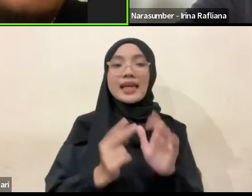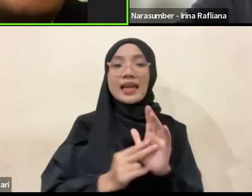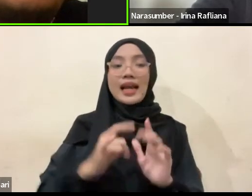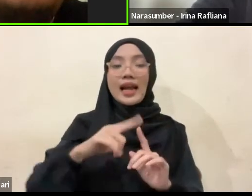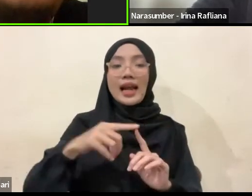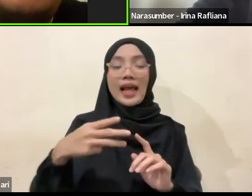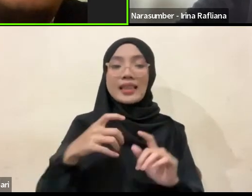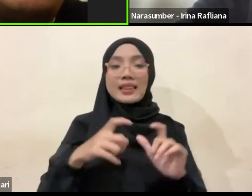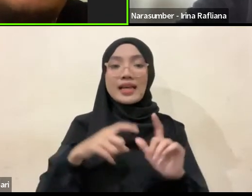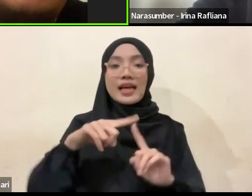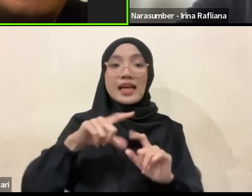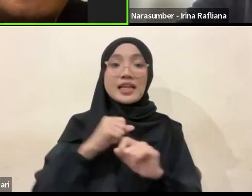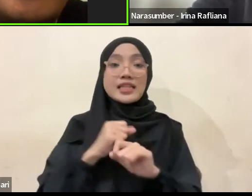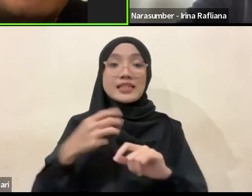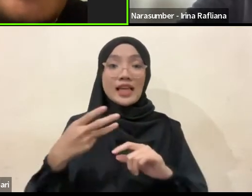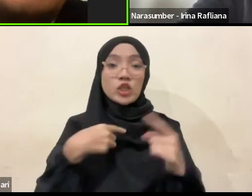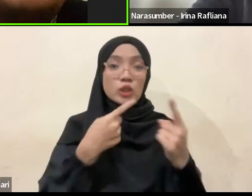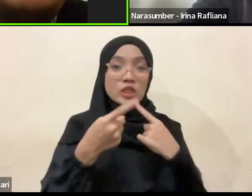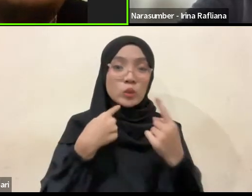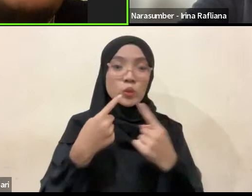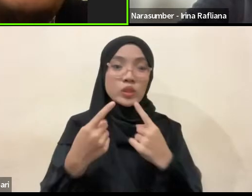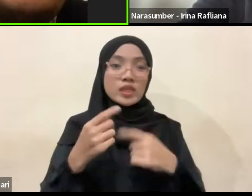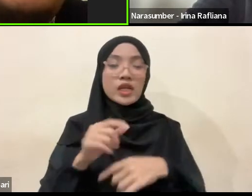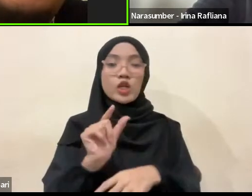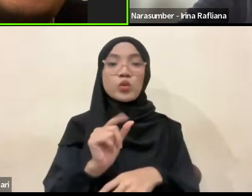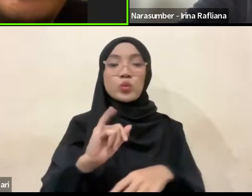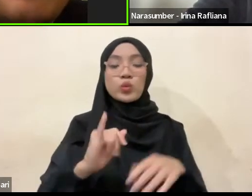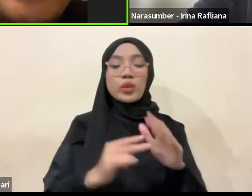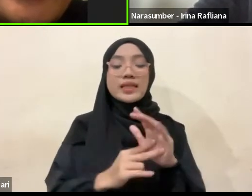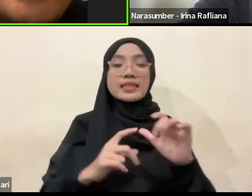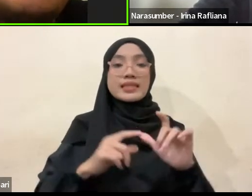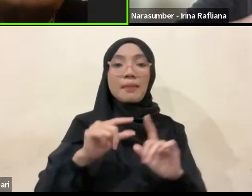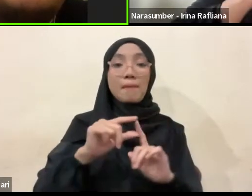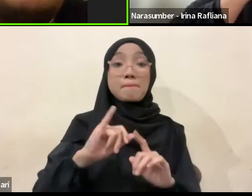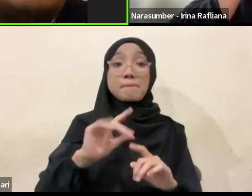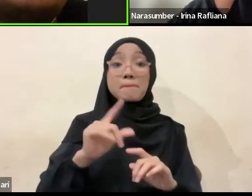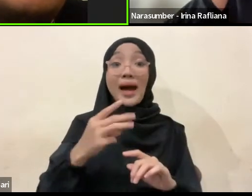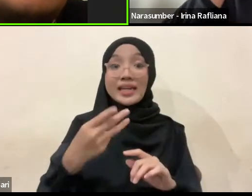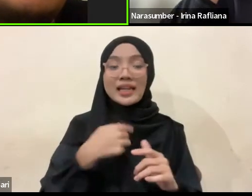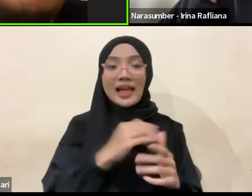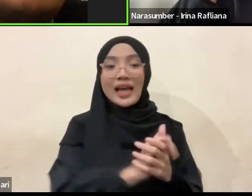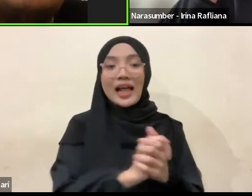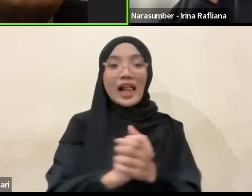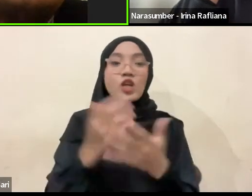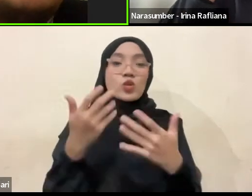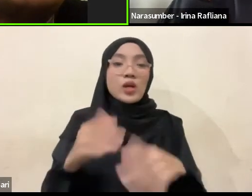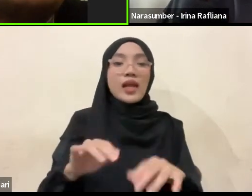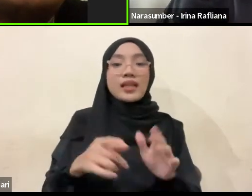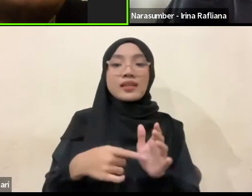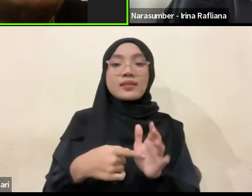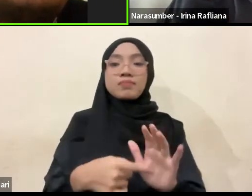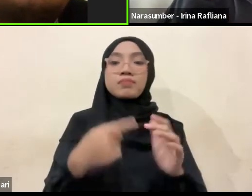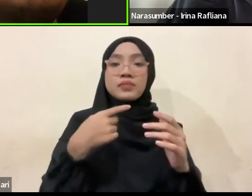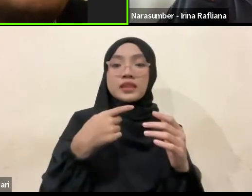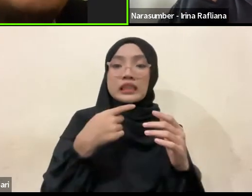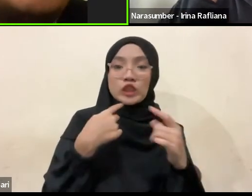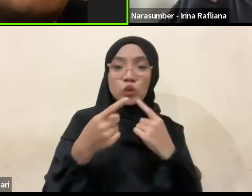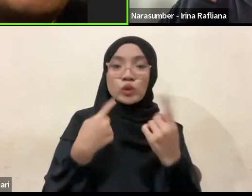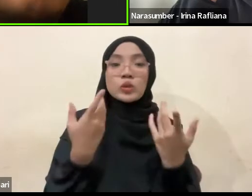diskusi juga dari Uinspire yang nanti akan kita perkenalkan setelah acara diskusi atau